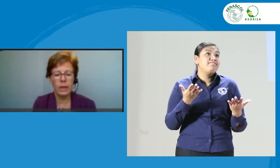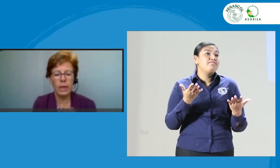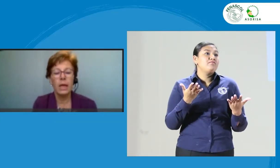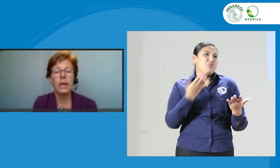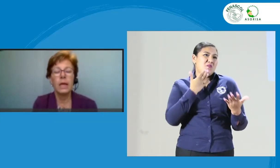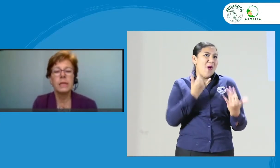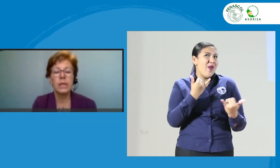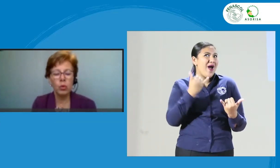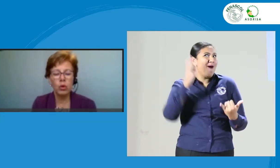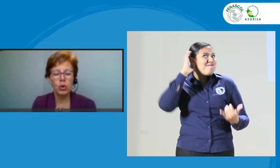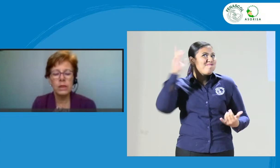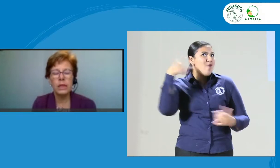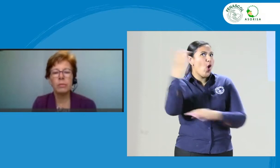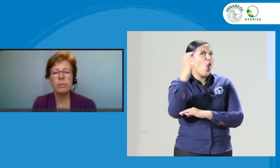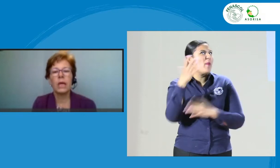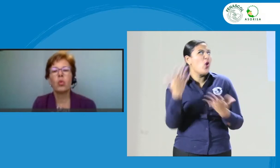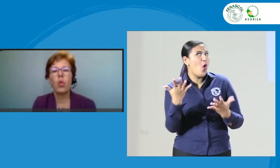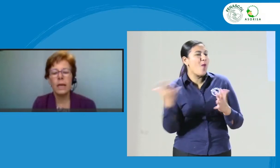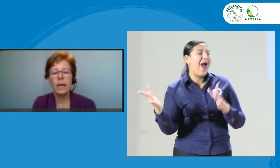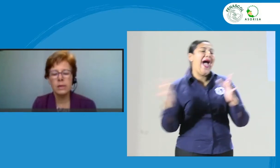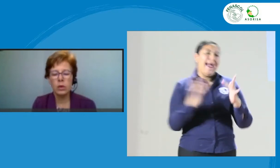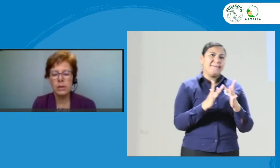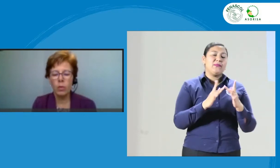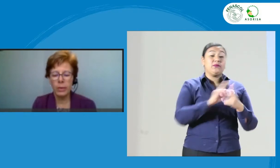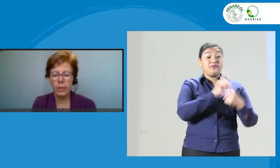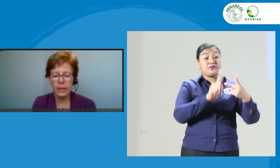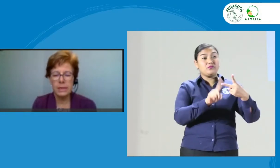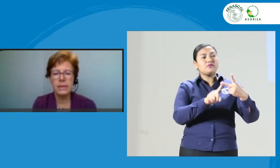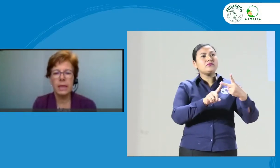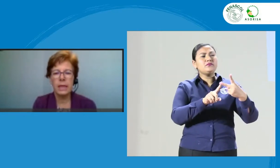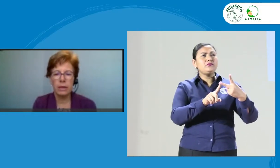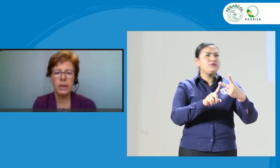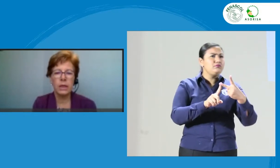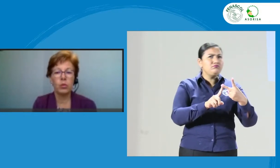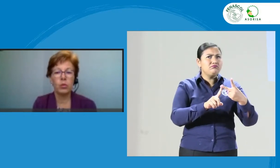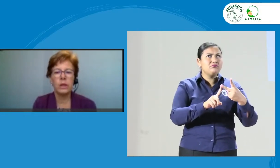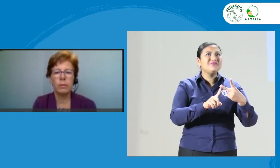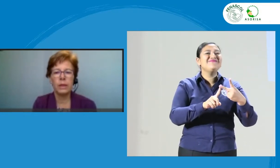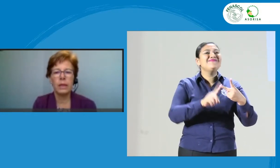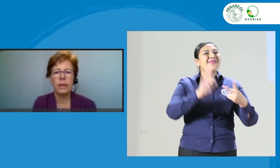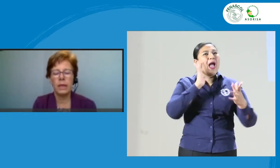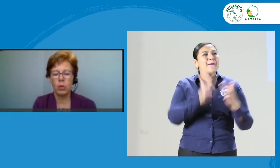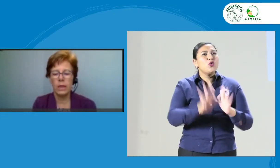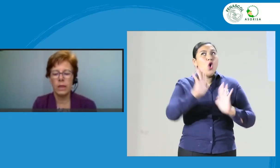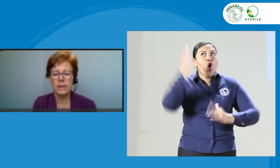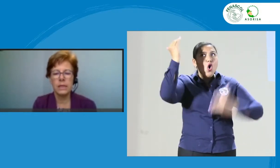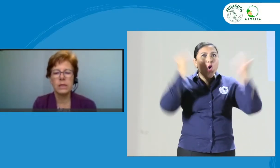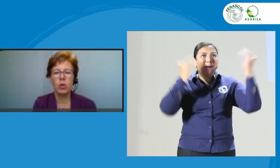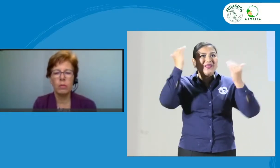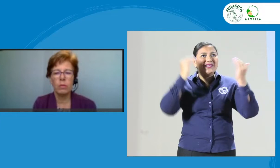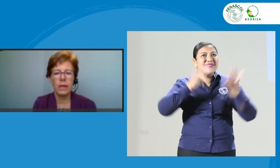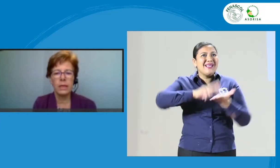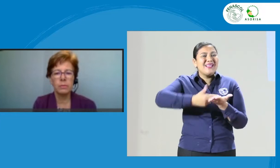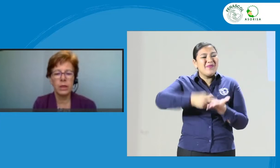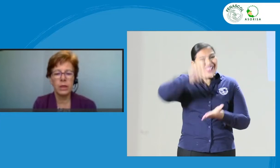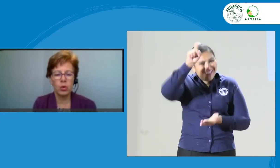Segundo, es determinar cuáles son las competencias que debe tener un intérprete de lengua de señas colombiana-española